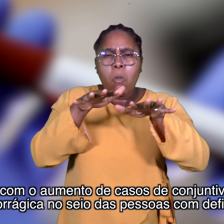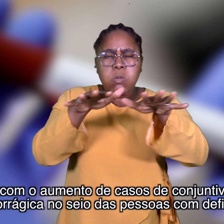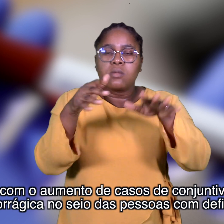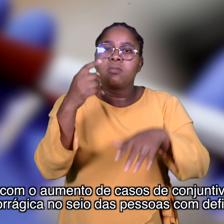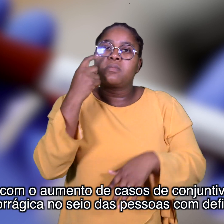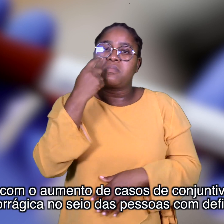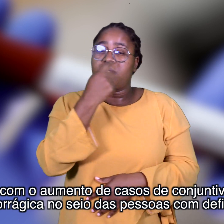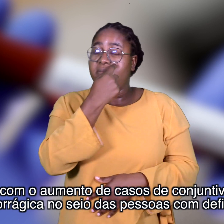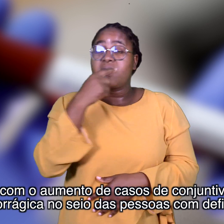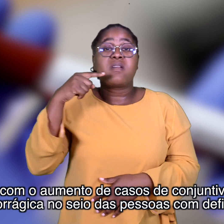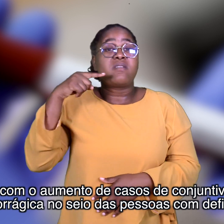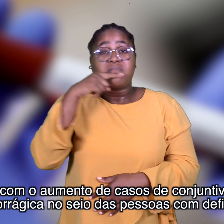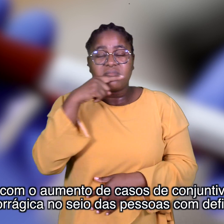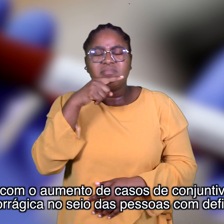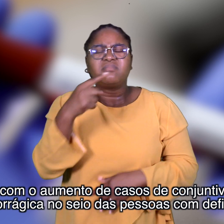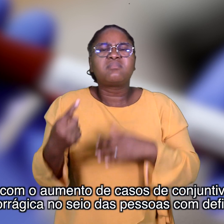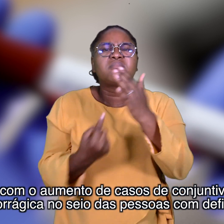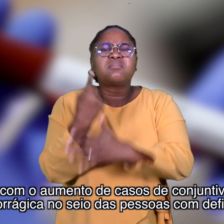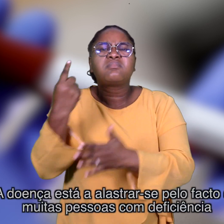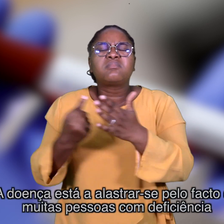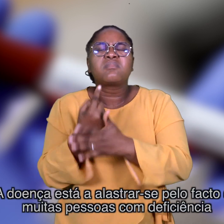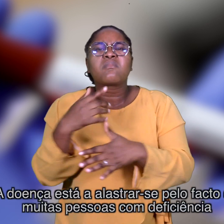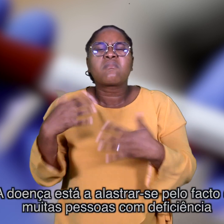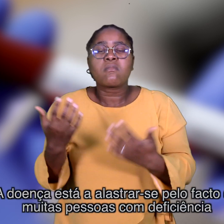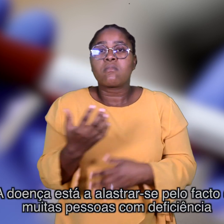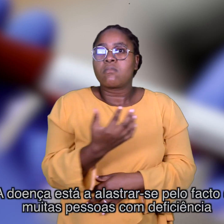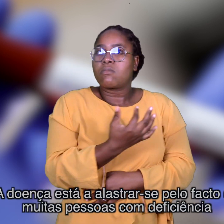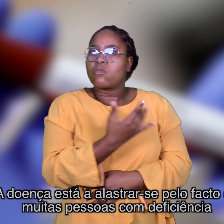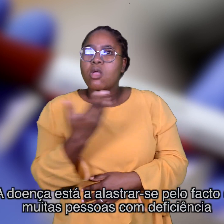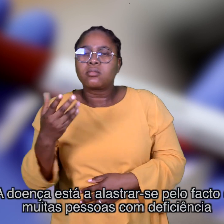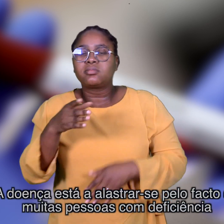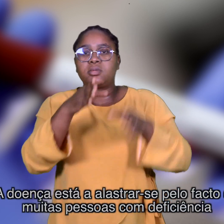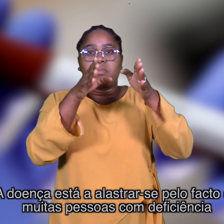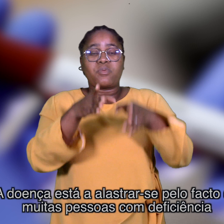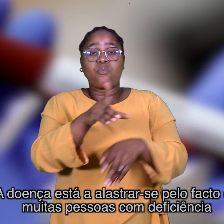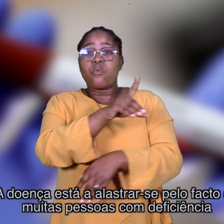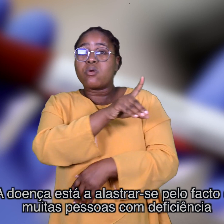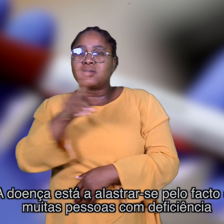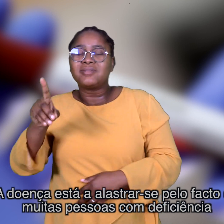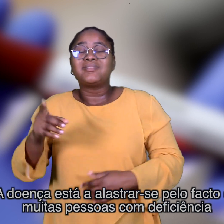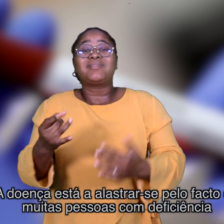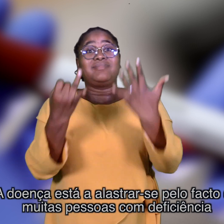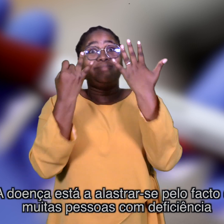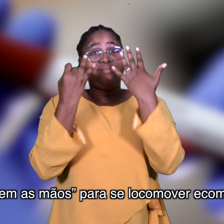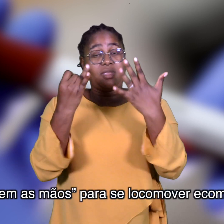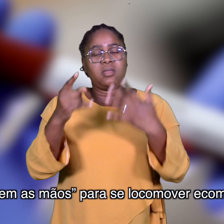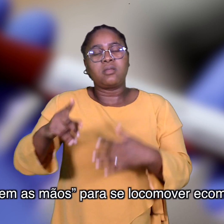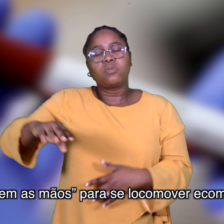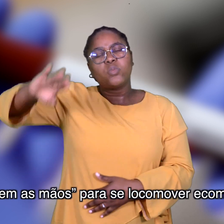hemorrágica no seio das pessoas com deficiência. A doença está a alastrar-se pelo fato de muitas pessoas com deficiência usarem as